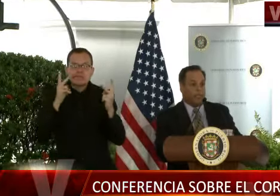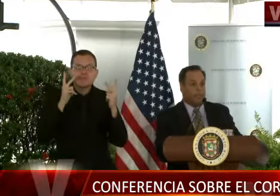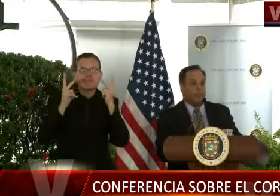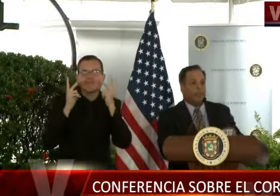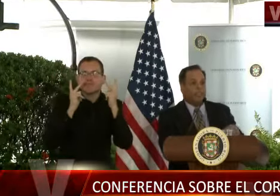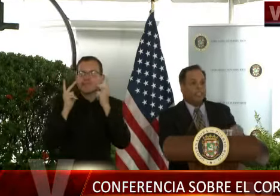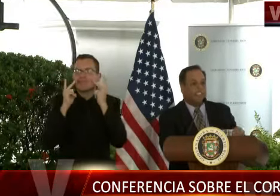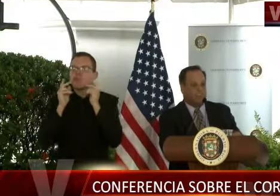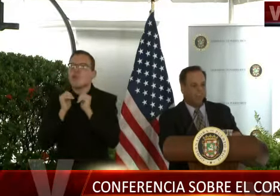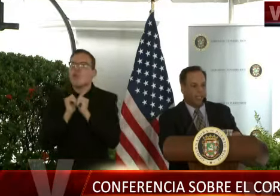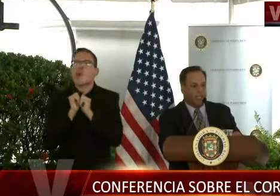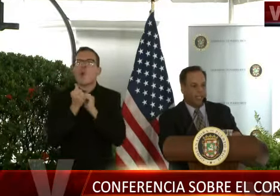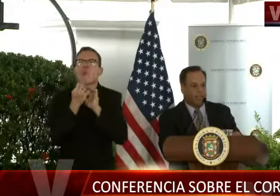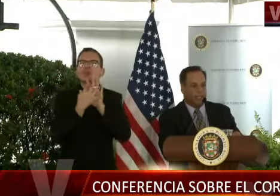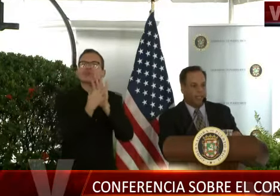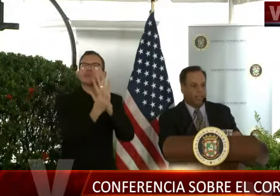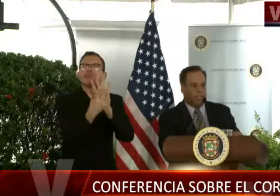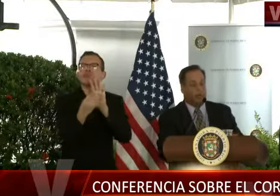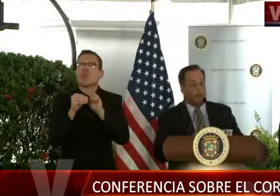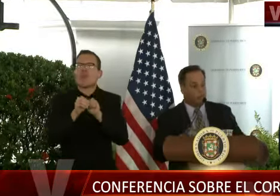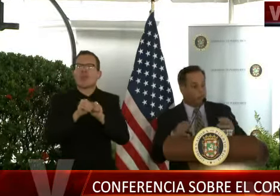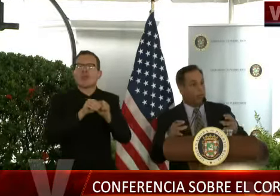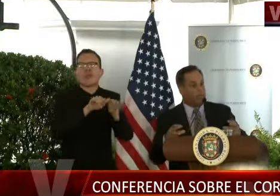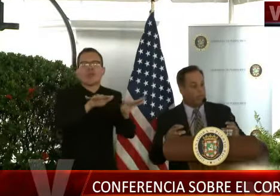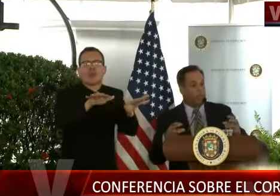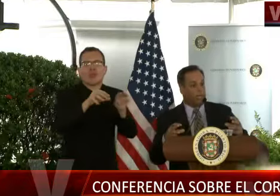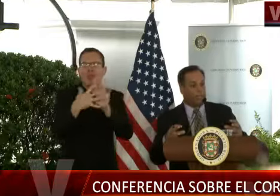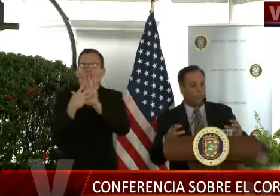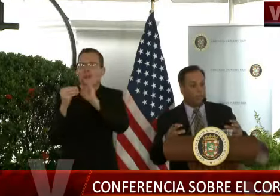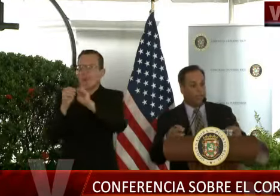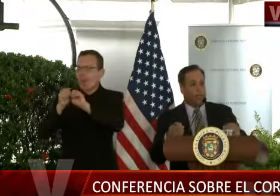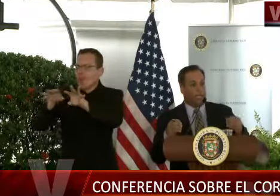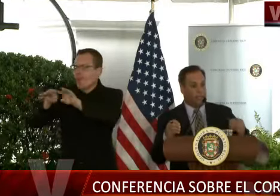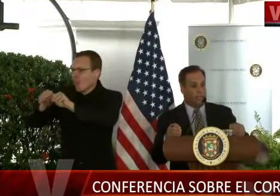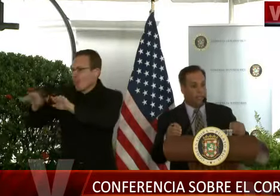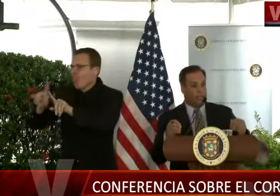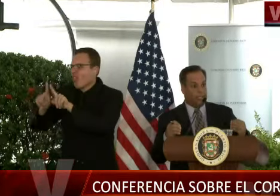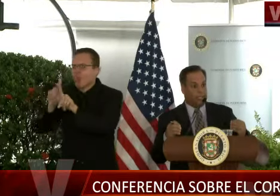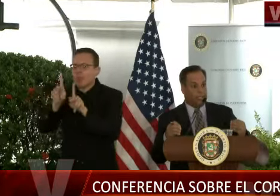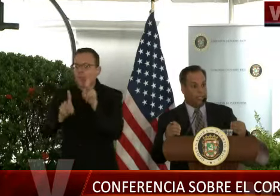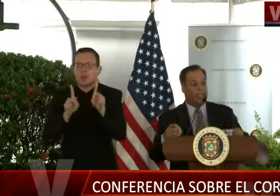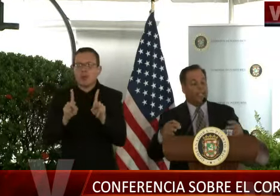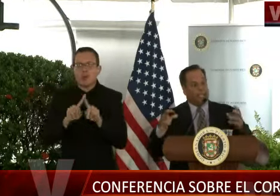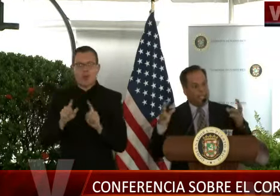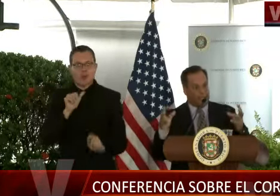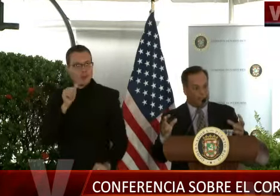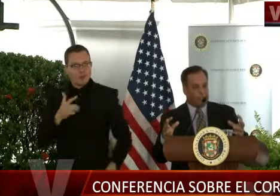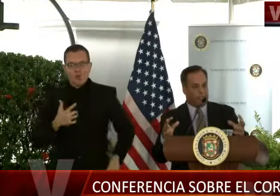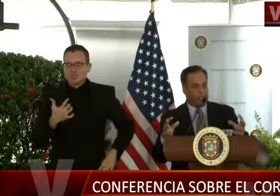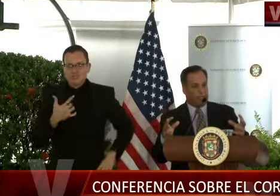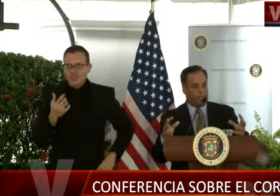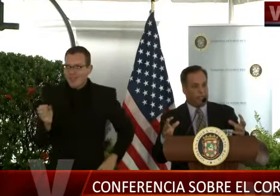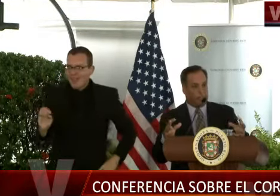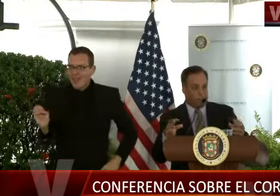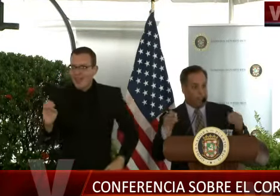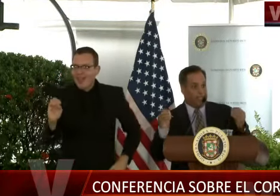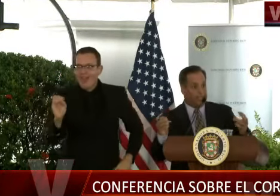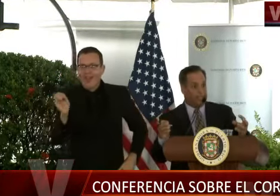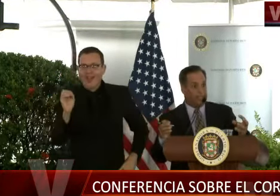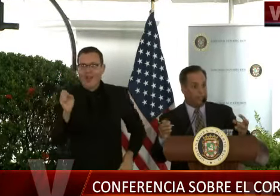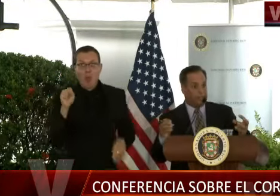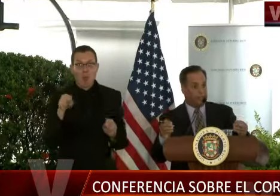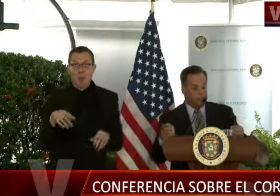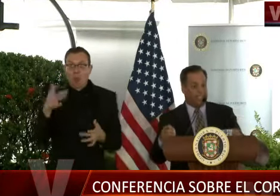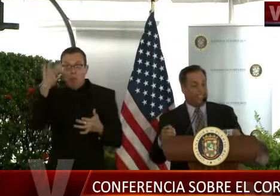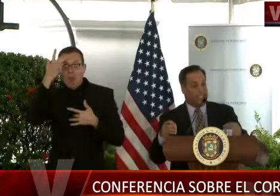la epidemia ha sido personas asintomáticas, ¿verdad? Pues un estudio de prevalencia nos podría permitir ver qué personas son